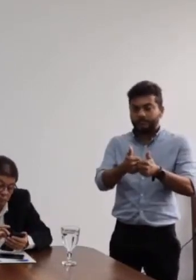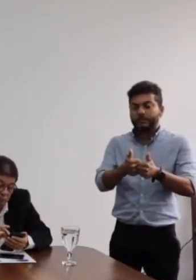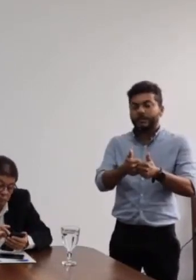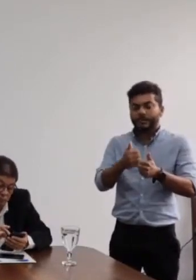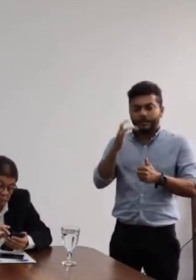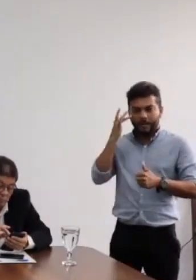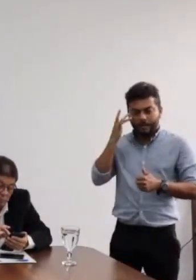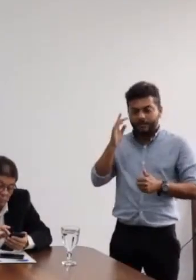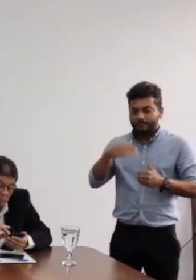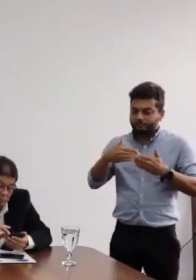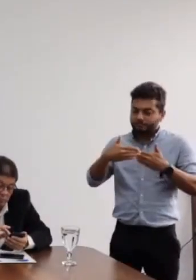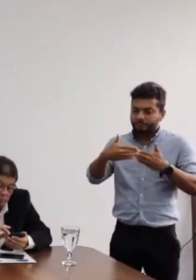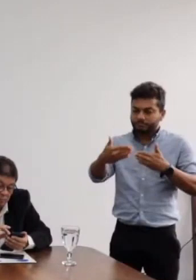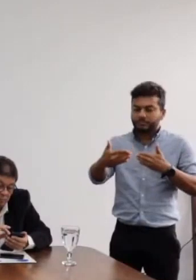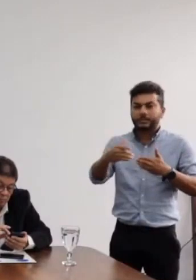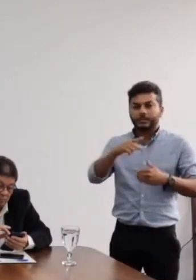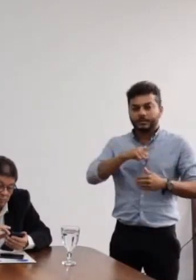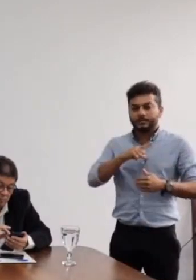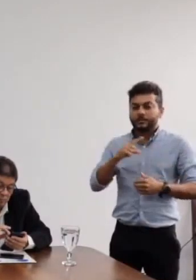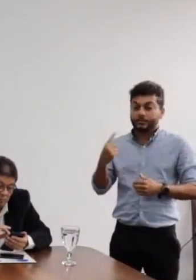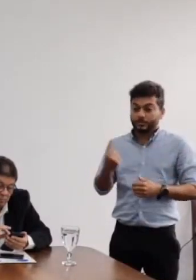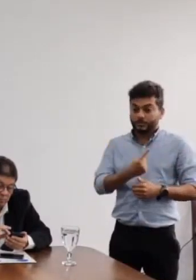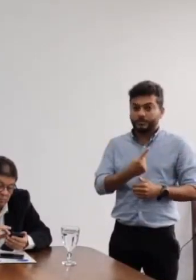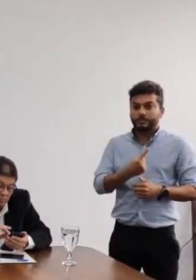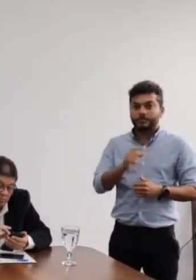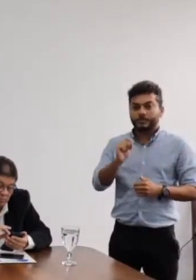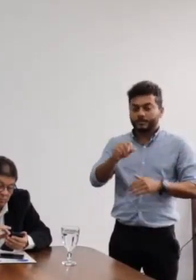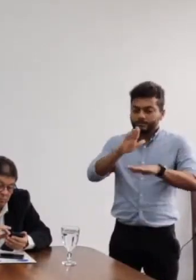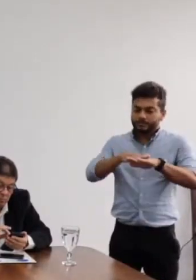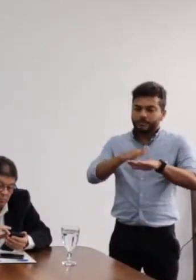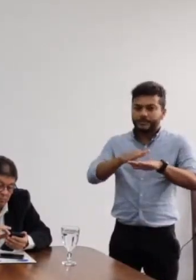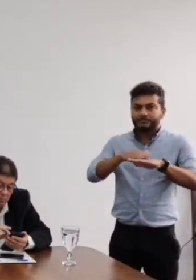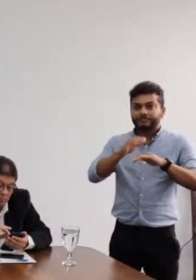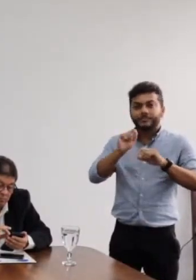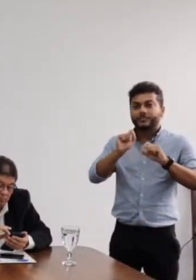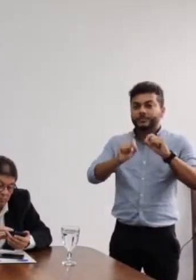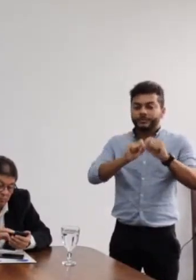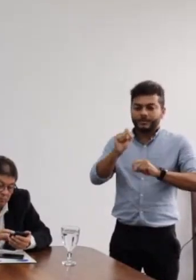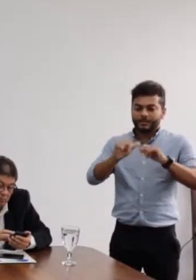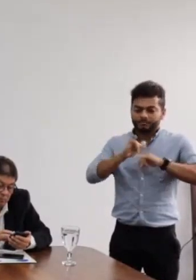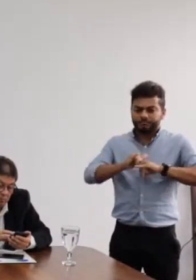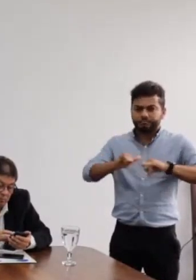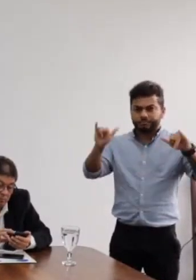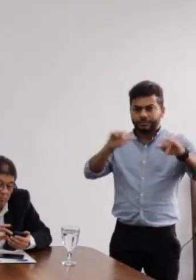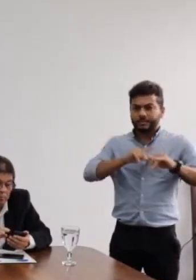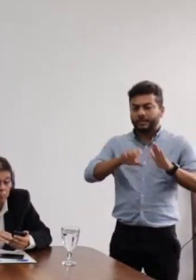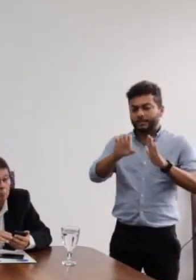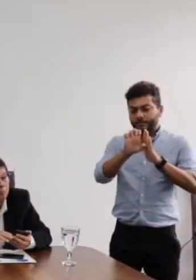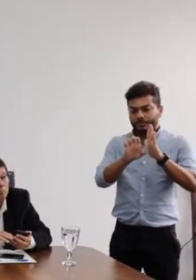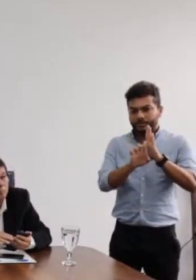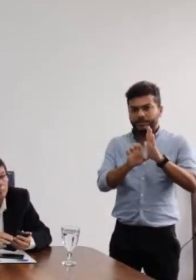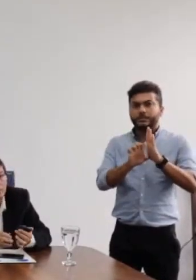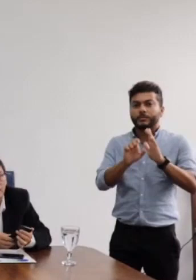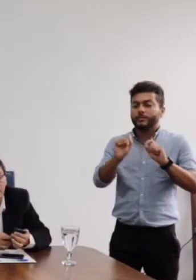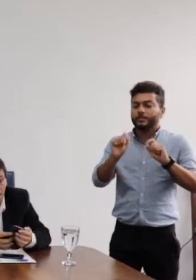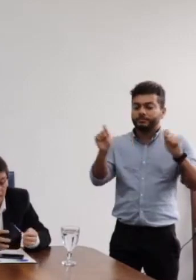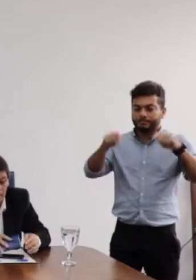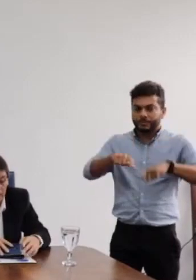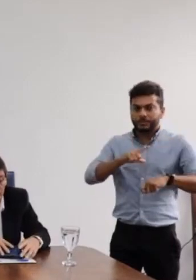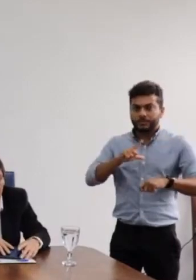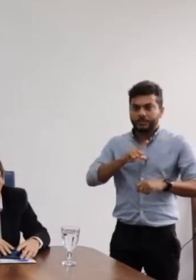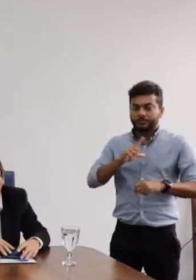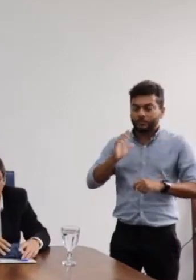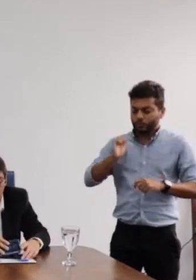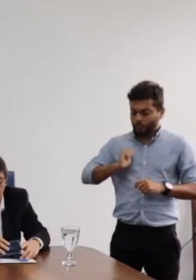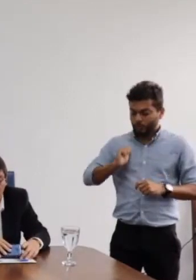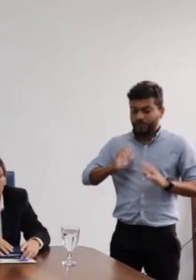nos próximos dias nós faremos alguns editais para que essas bolsas sejam preenchidas, todas elas, e a